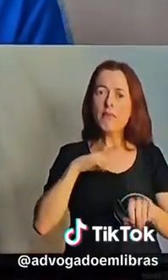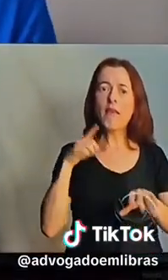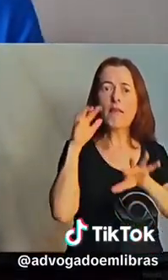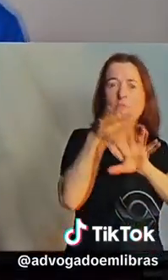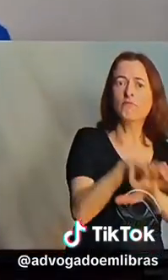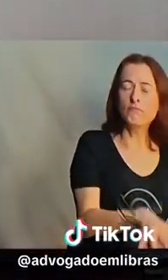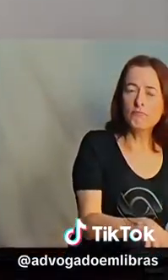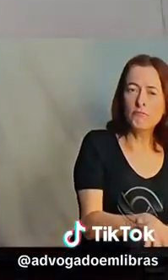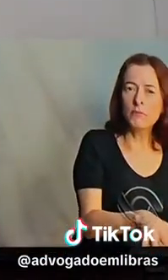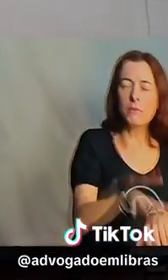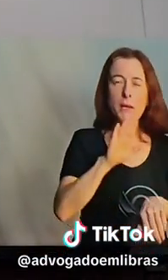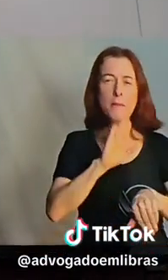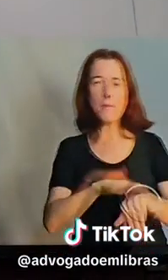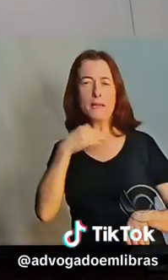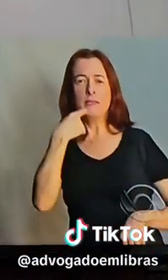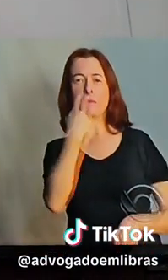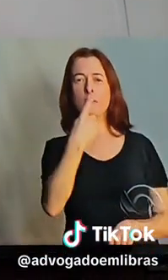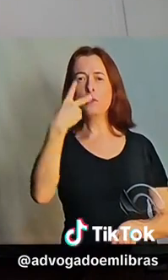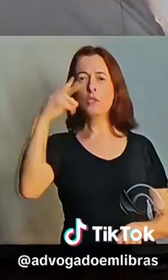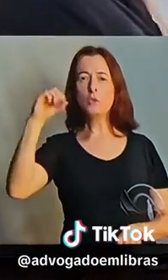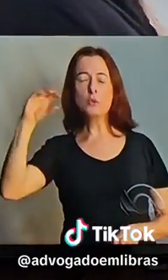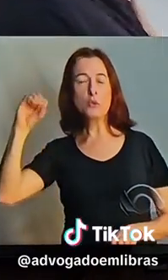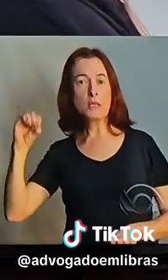sul da rede estadual do Ciclo.